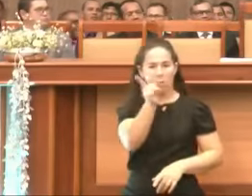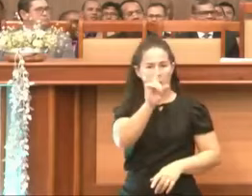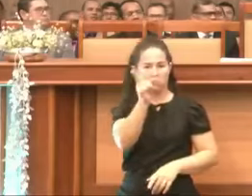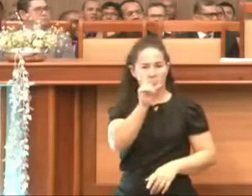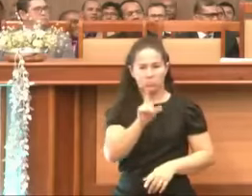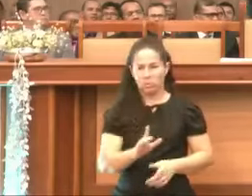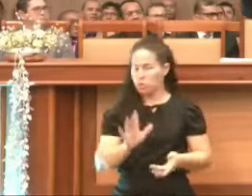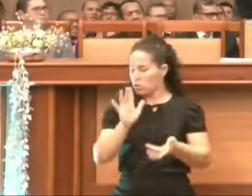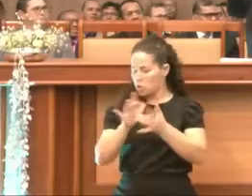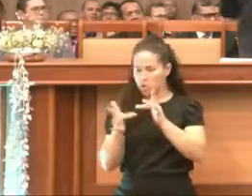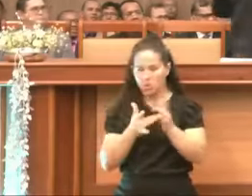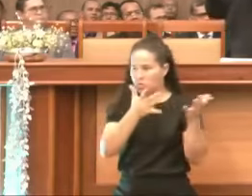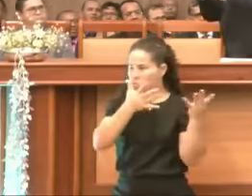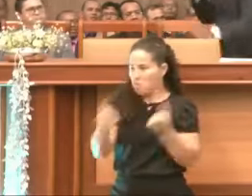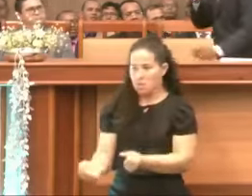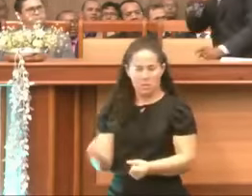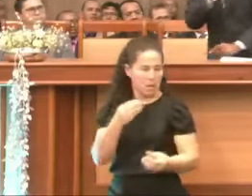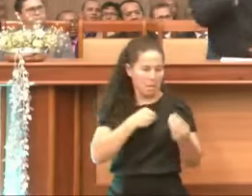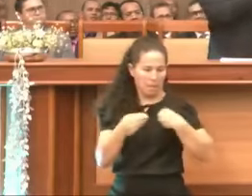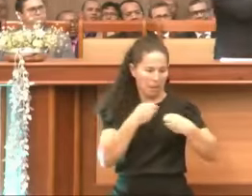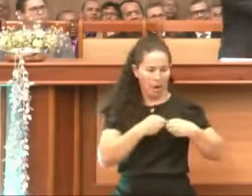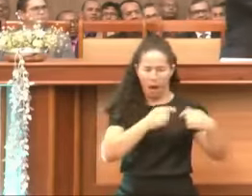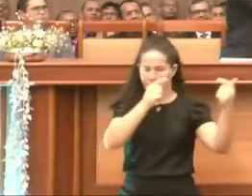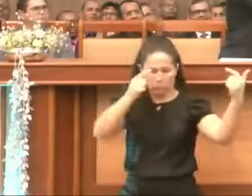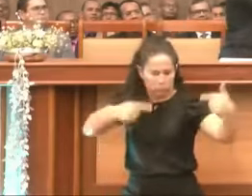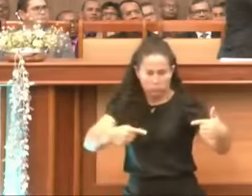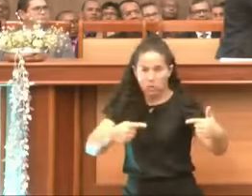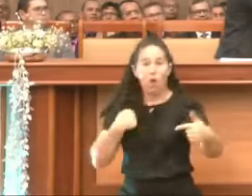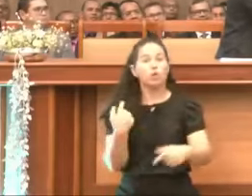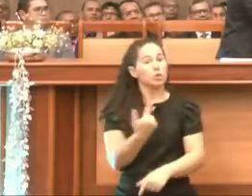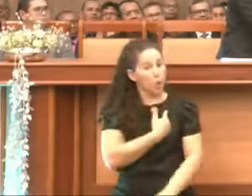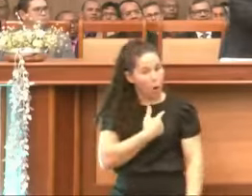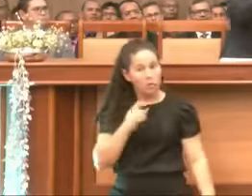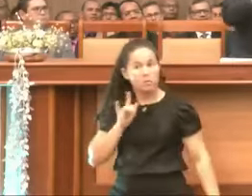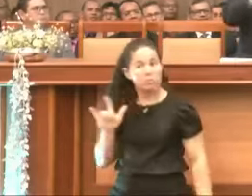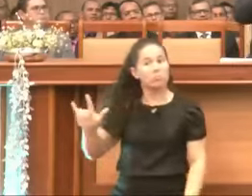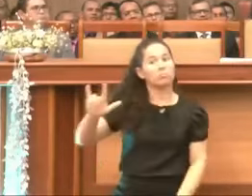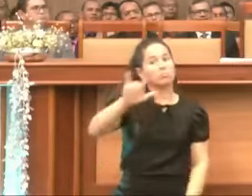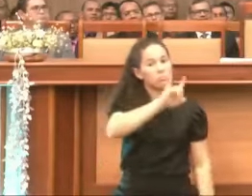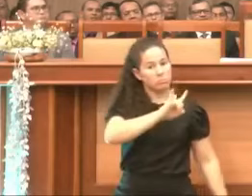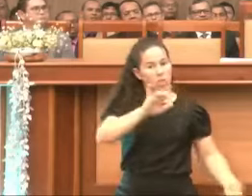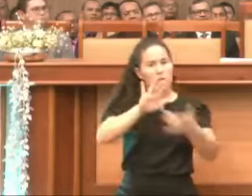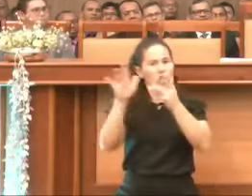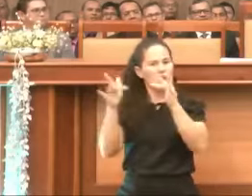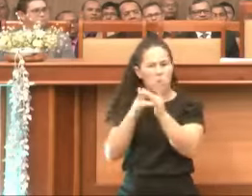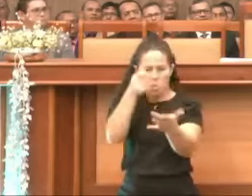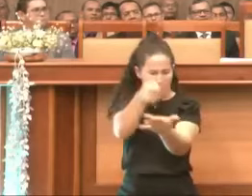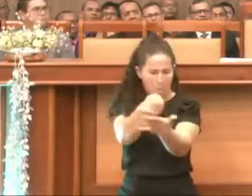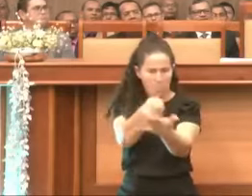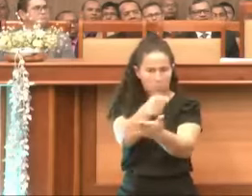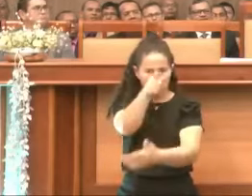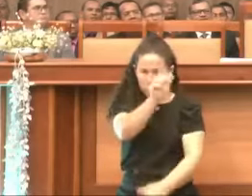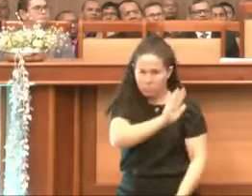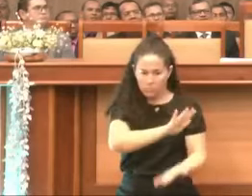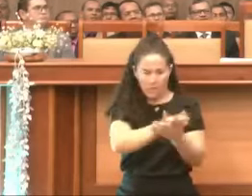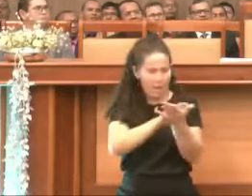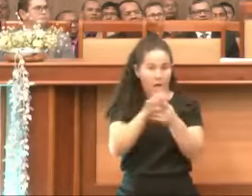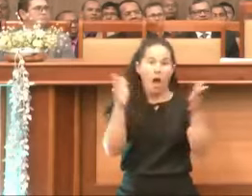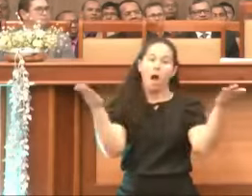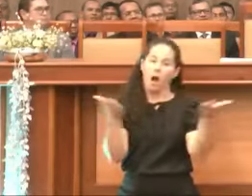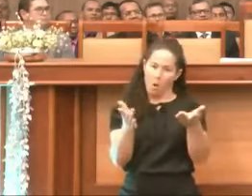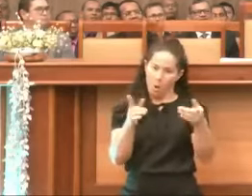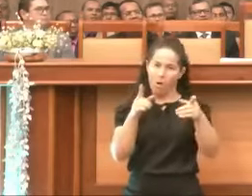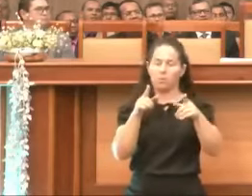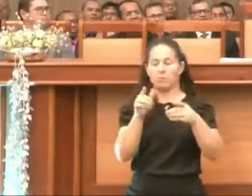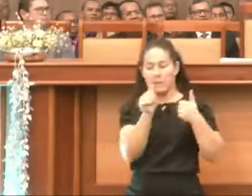E ninguém aqui está desfazendo de ninguém. Nós amamos a todos. Jesus, Jesus não te obriga, agora para andar atrás